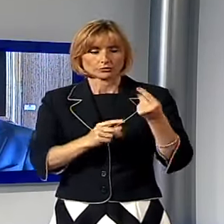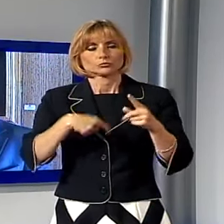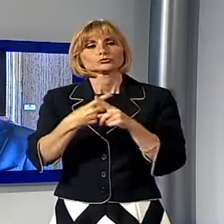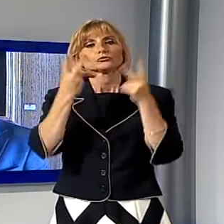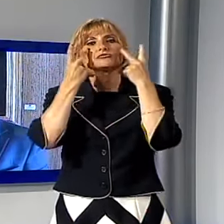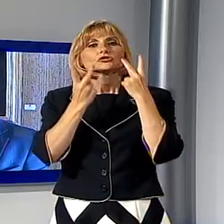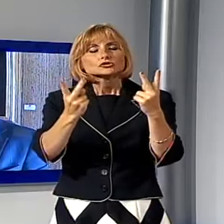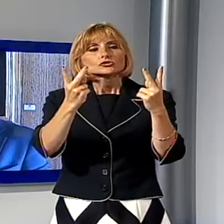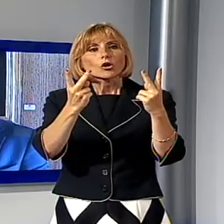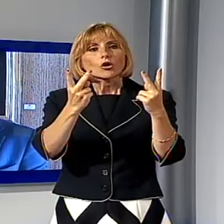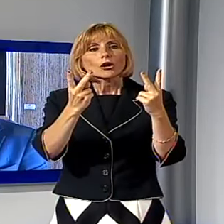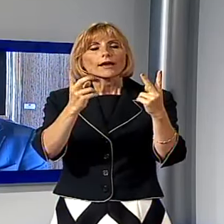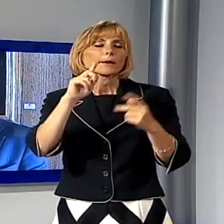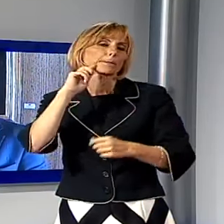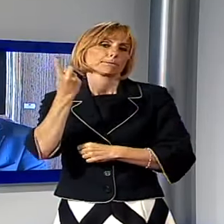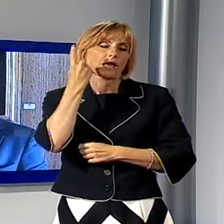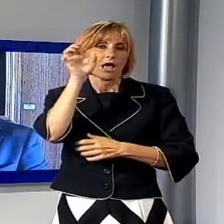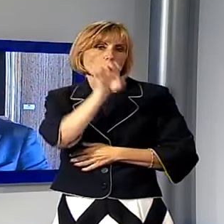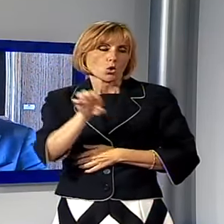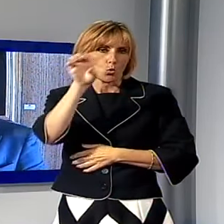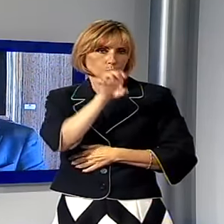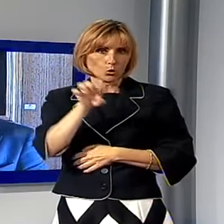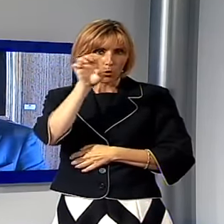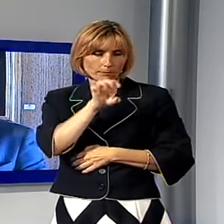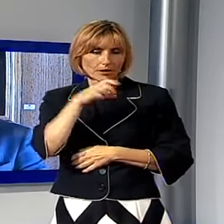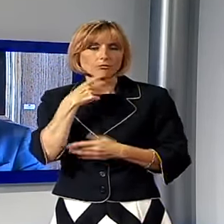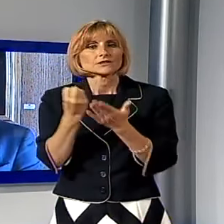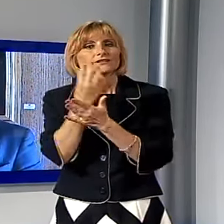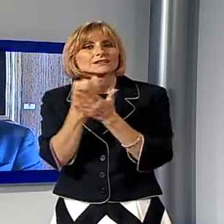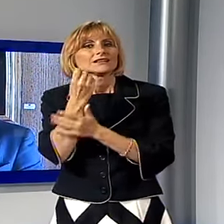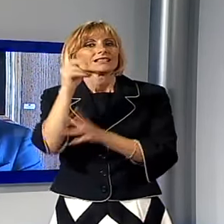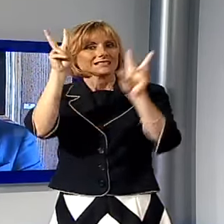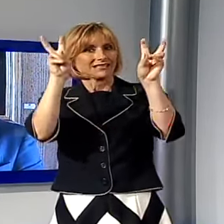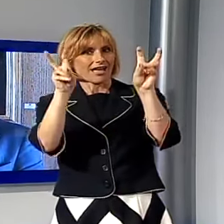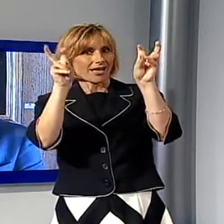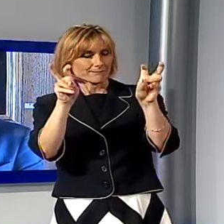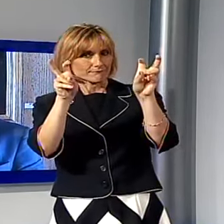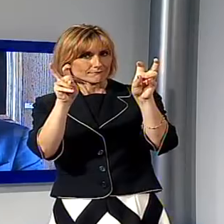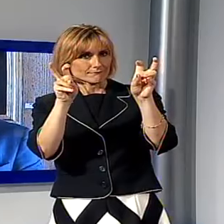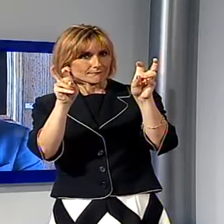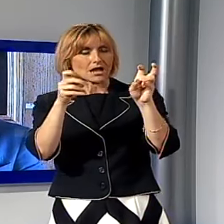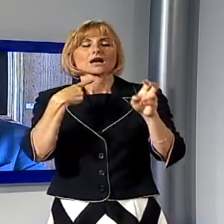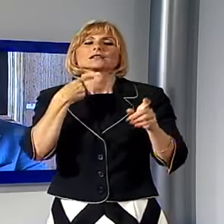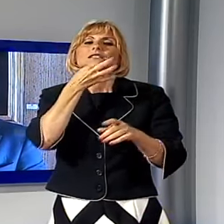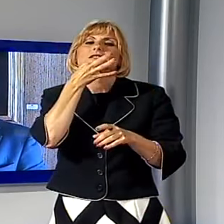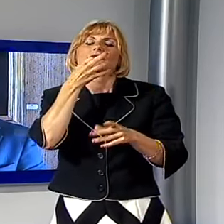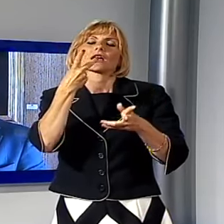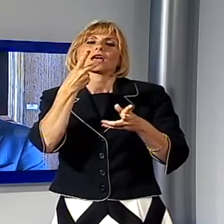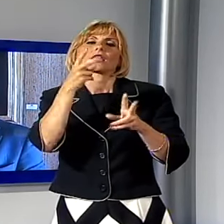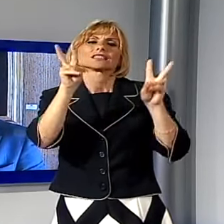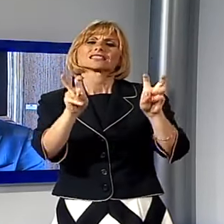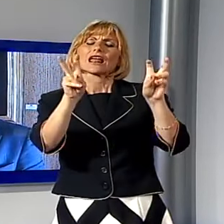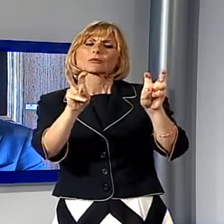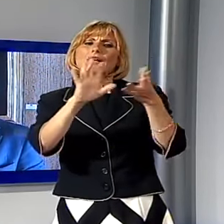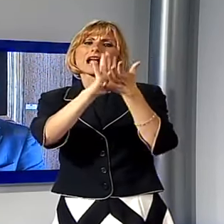maggiormente europea dello sviluppo del tema che in questo caso era The New Social quindi i cambiamenti che la